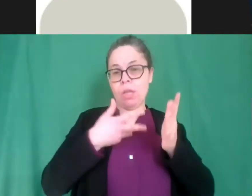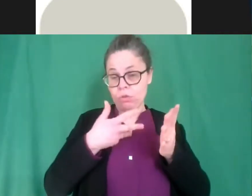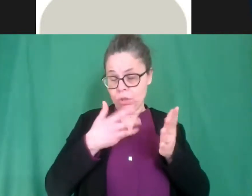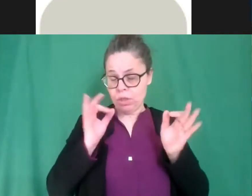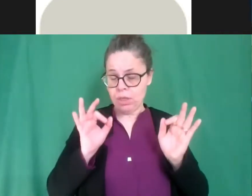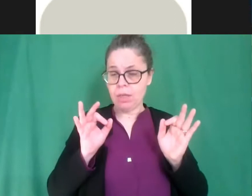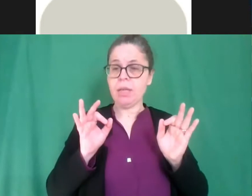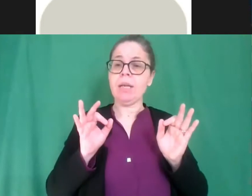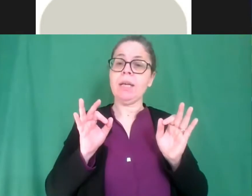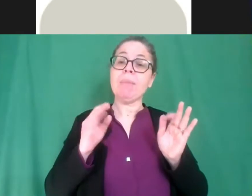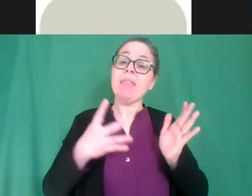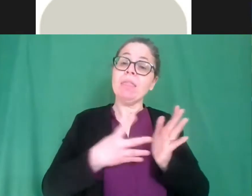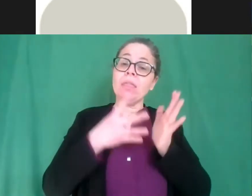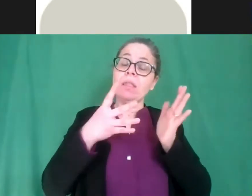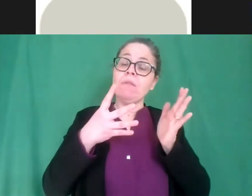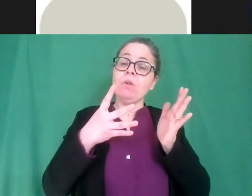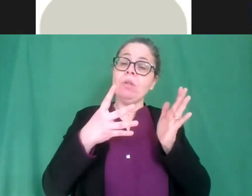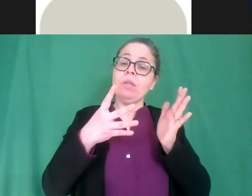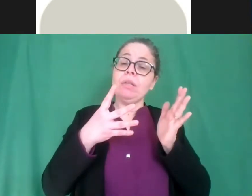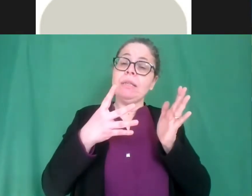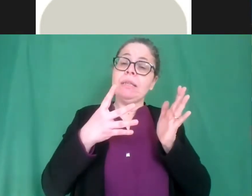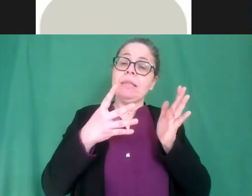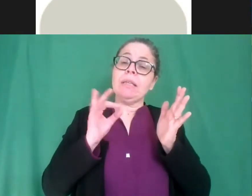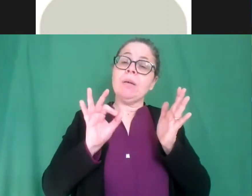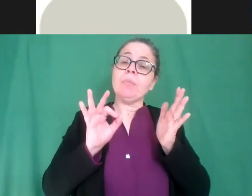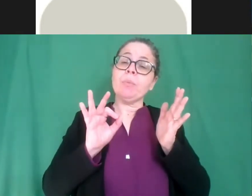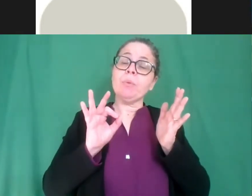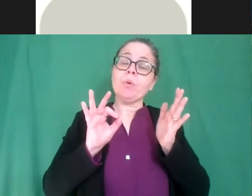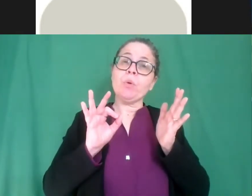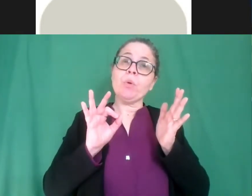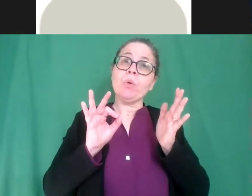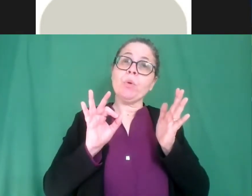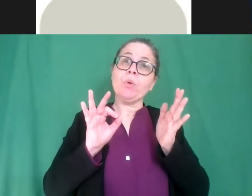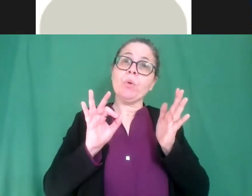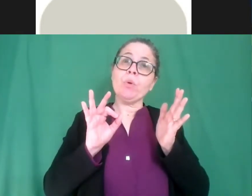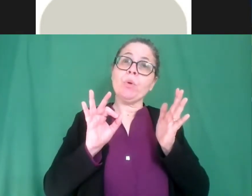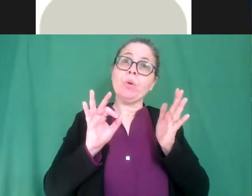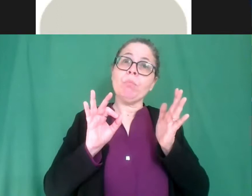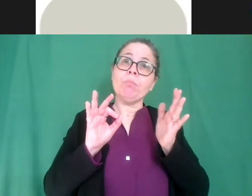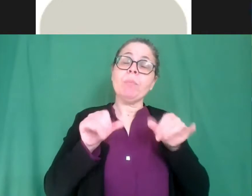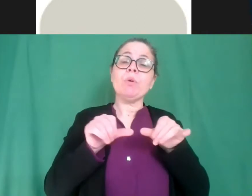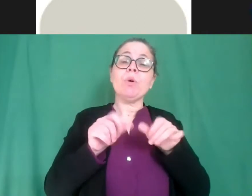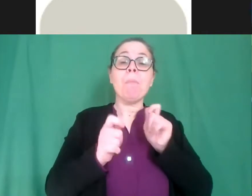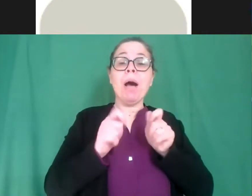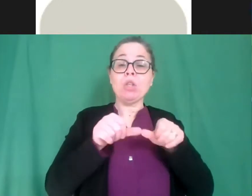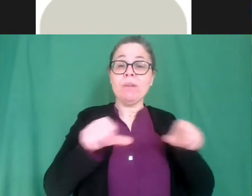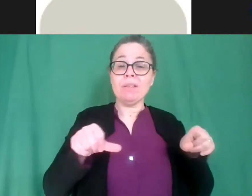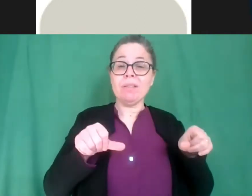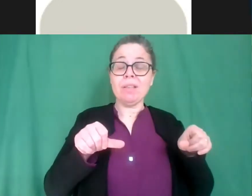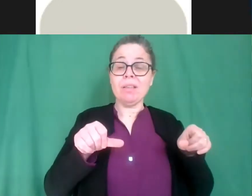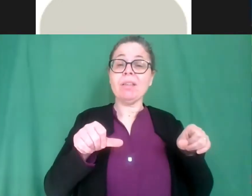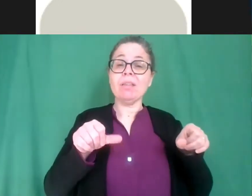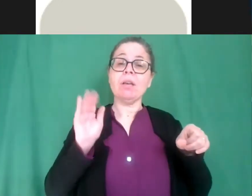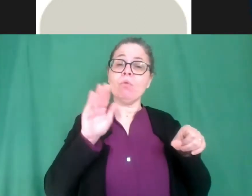legate alla eh al futuro della della sede di Padova ma la professoressa Caccaro